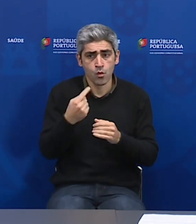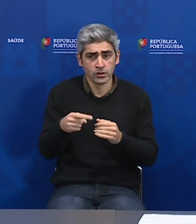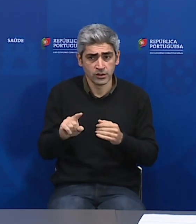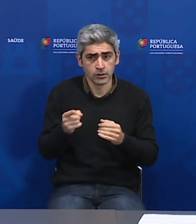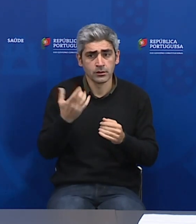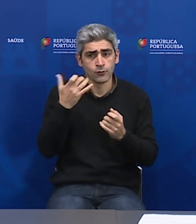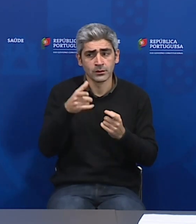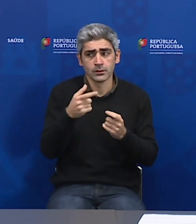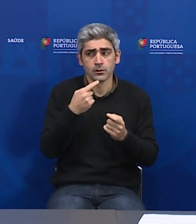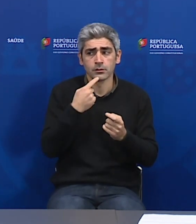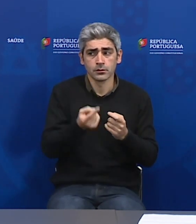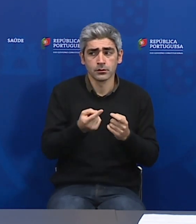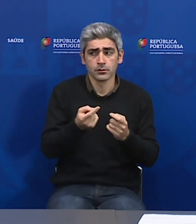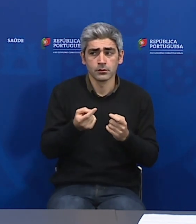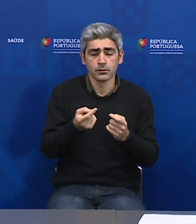Tenho aqui informação,